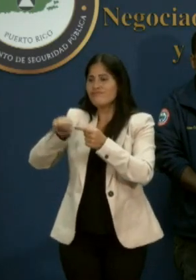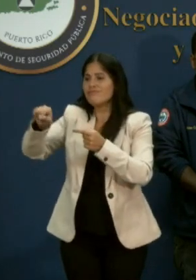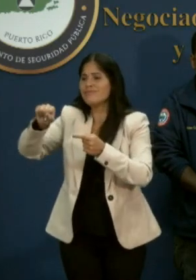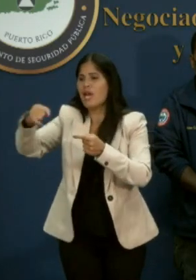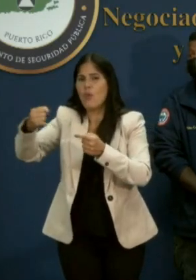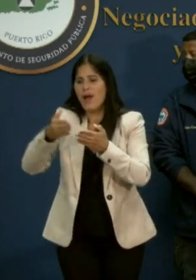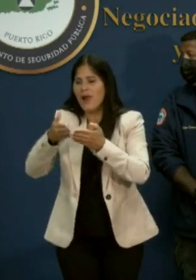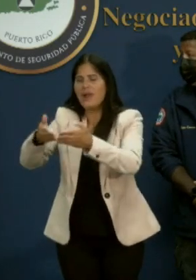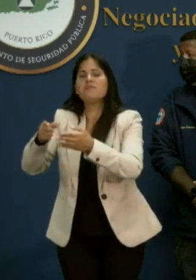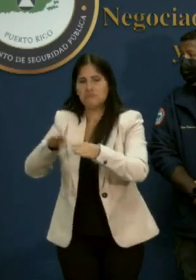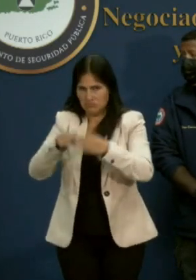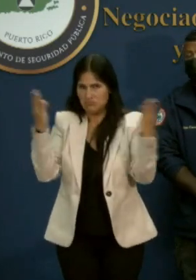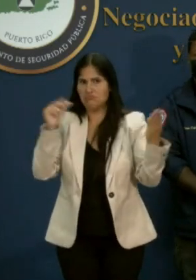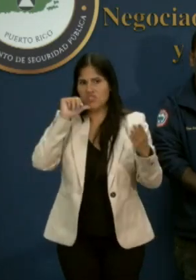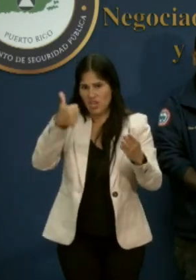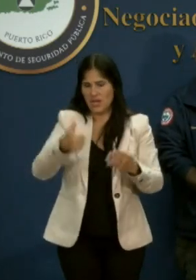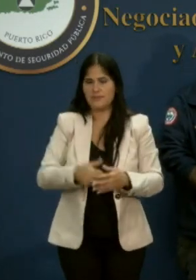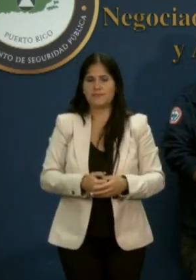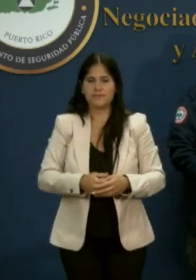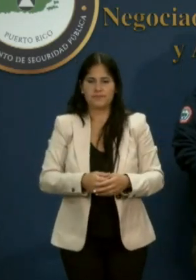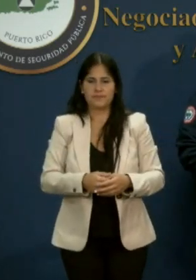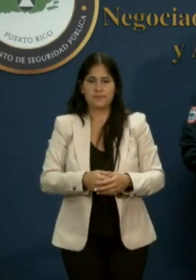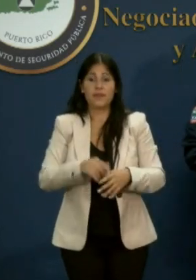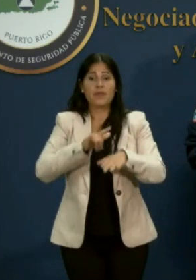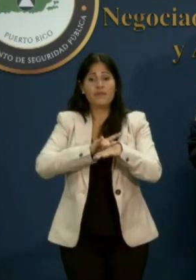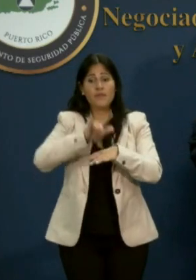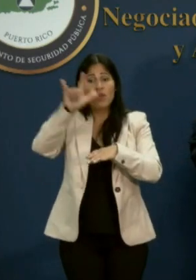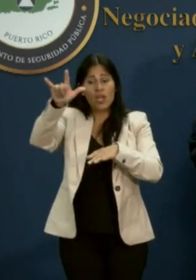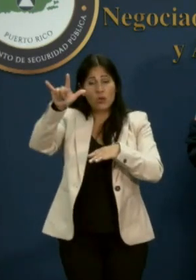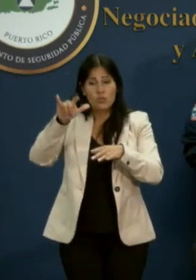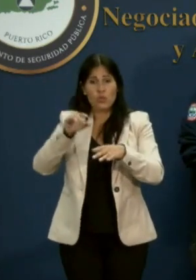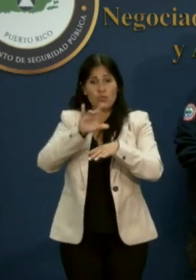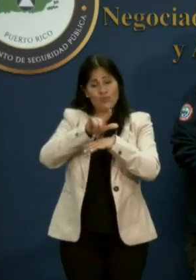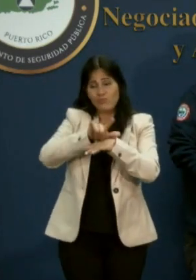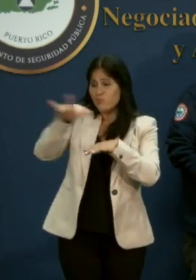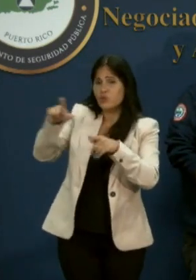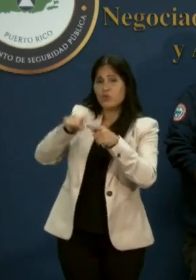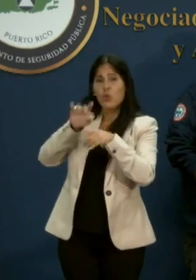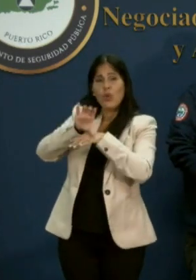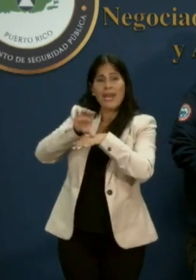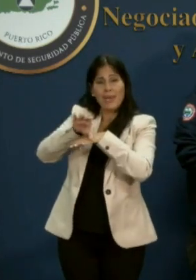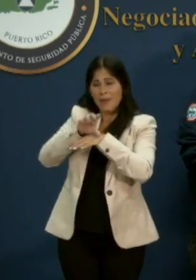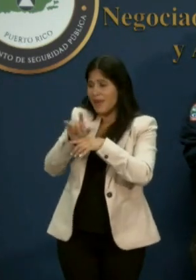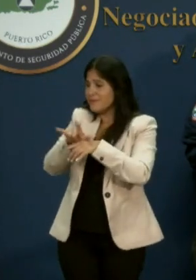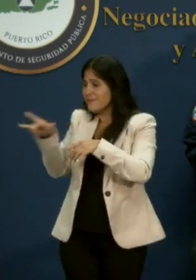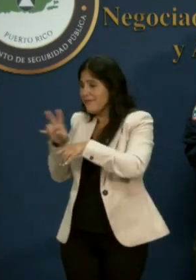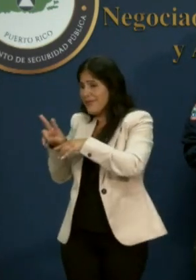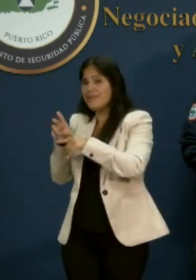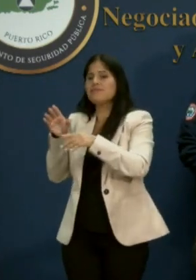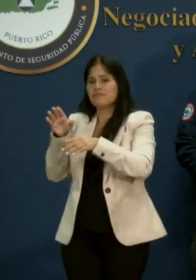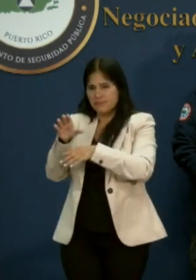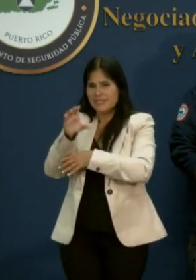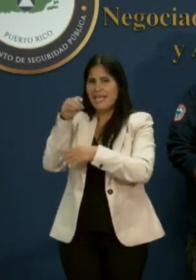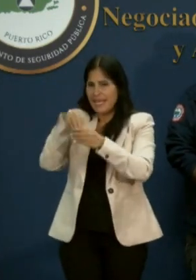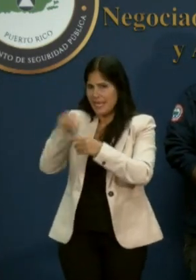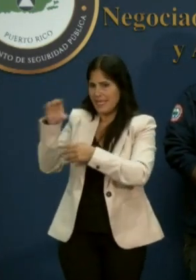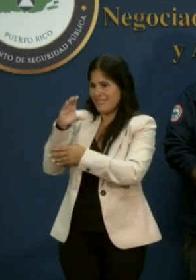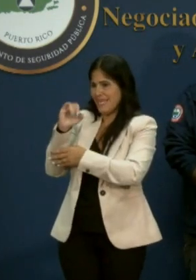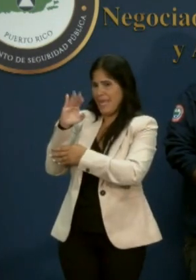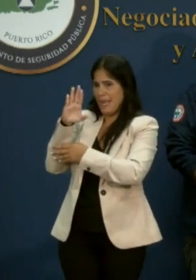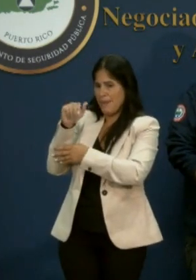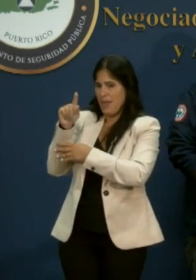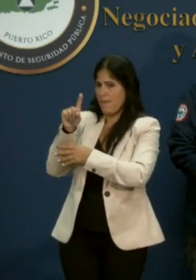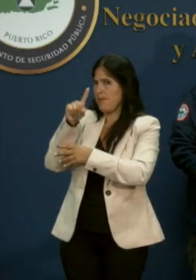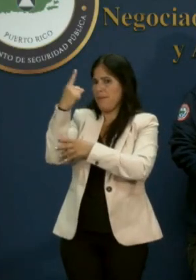Los vuelos a Culebra desde Ceiba, el vuelo de Culebra a Ceiba va a salir el primer vuelo a las